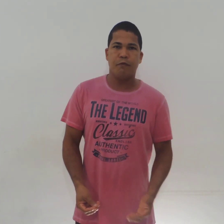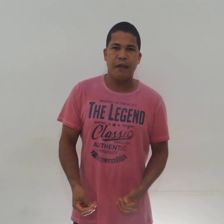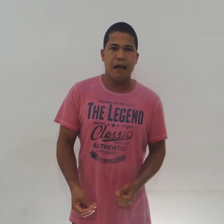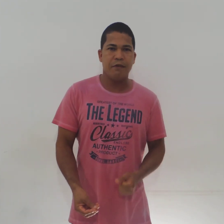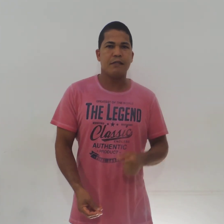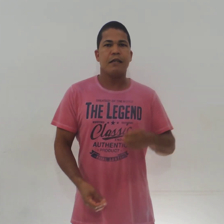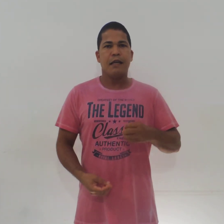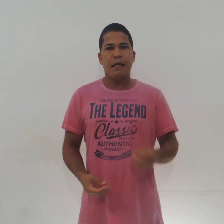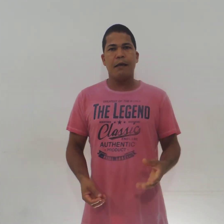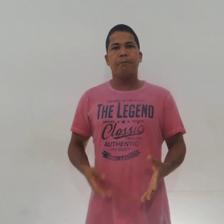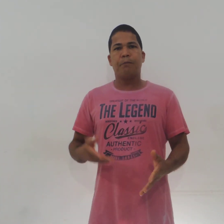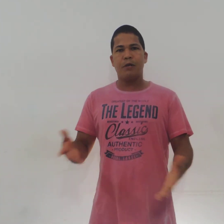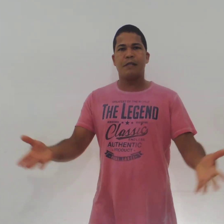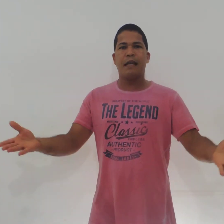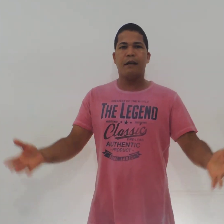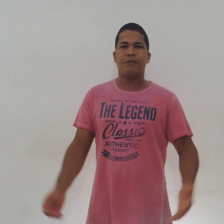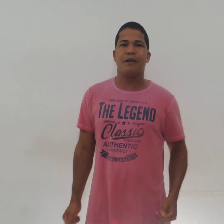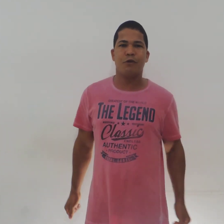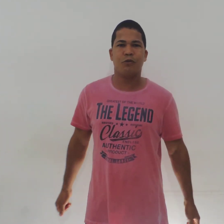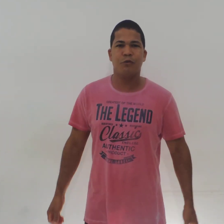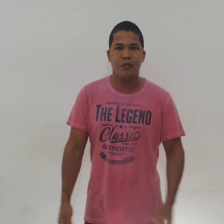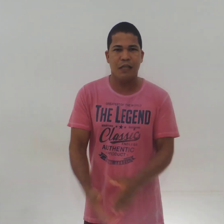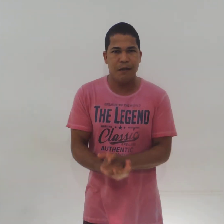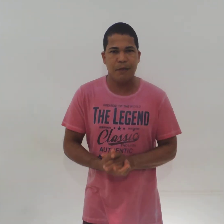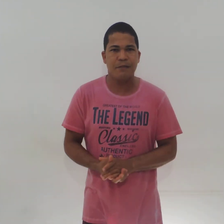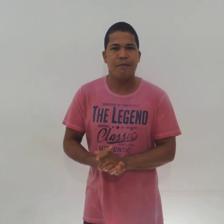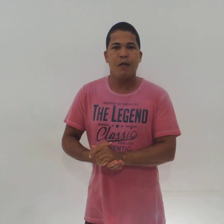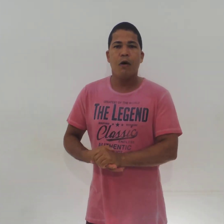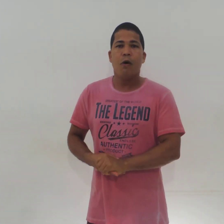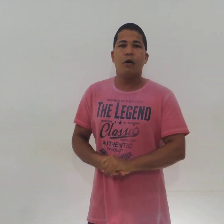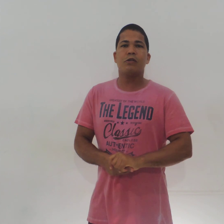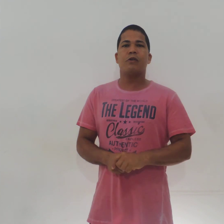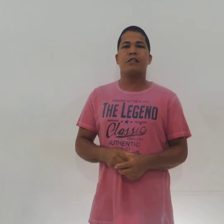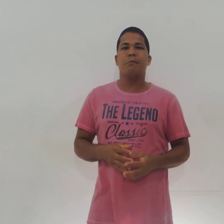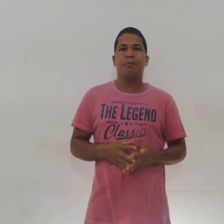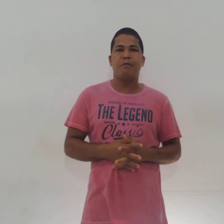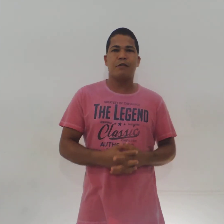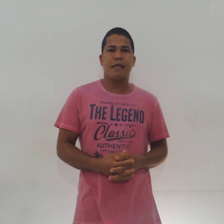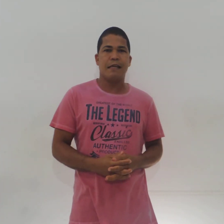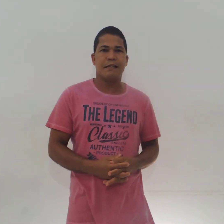confiáveis e prossiga no seu estudo de livros. Hoje trouxemos para vocês